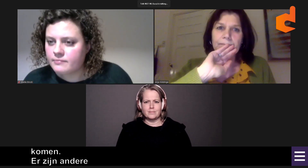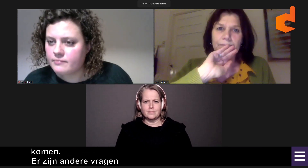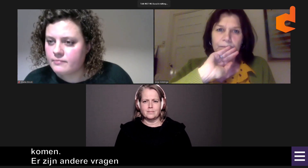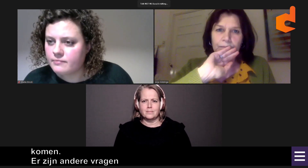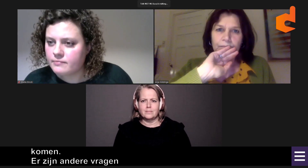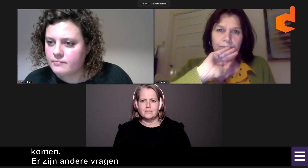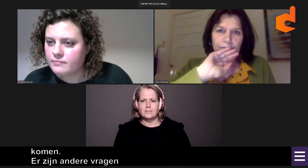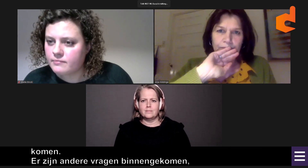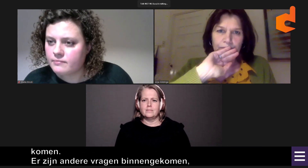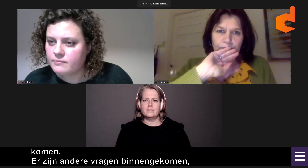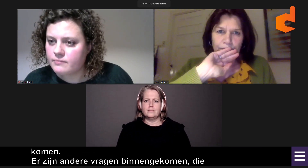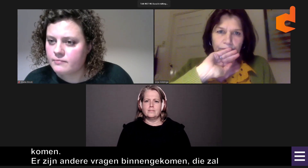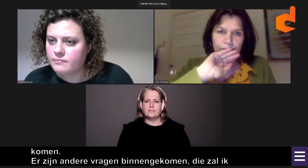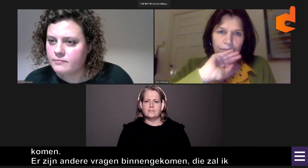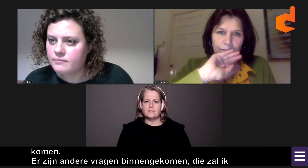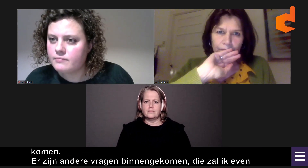even gebaren.